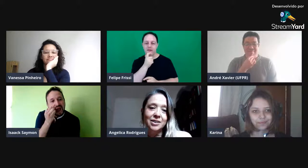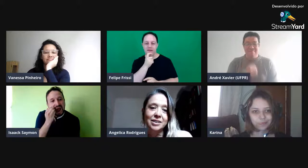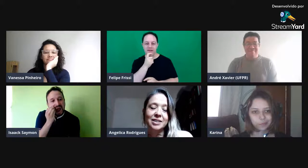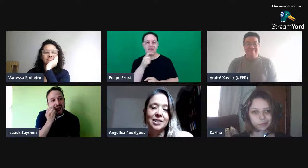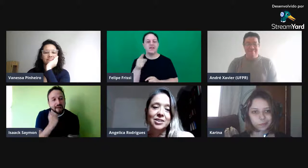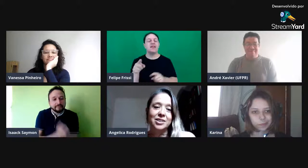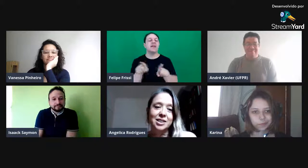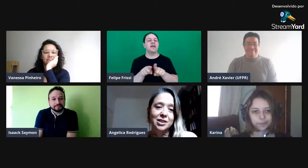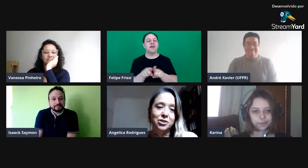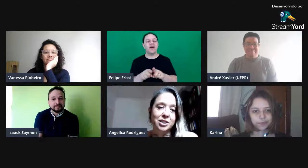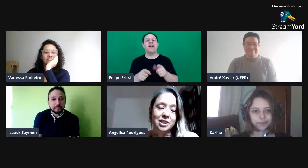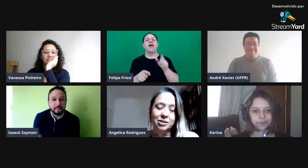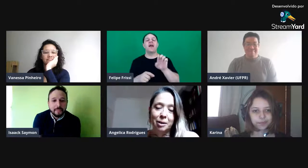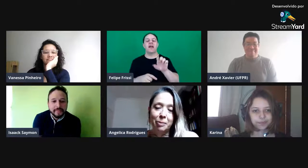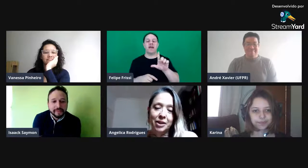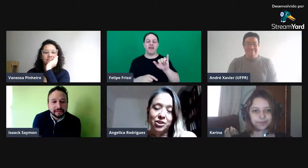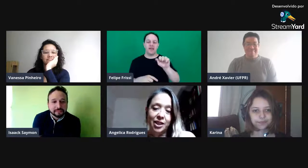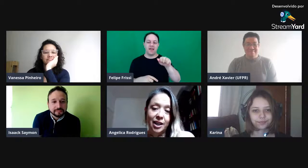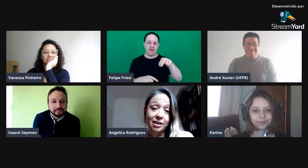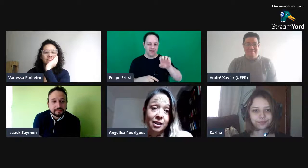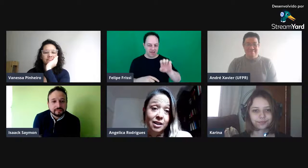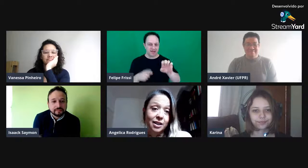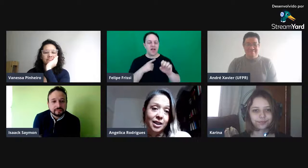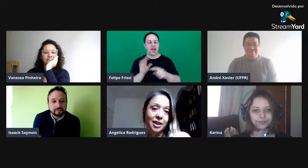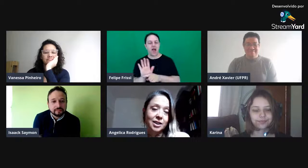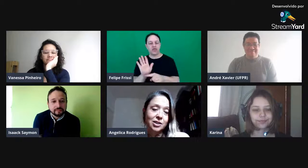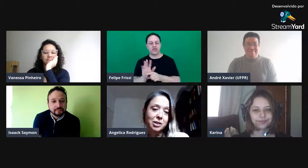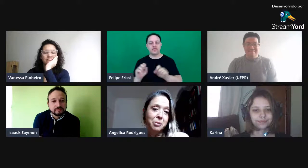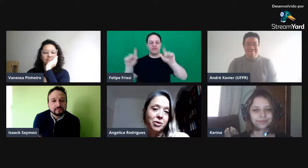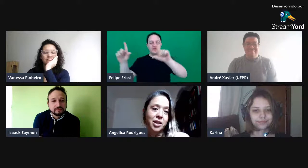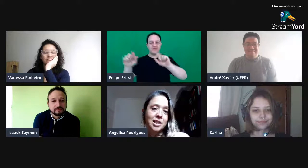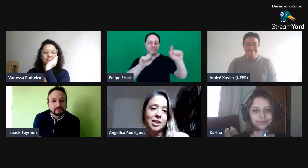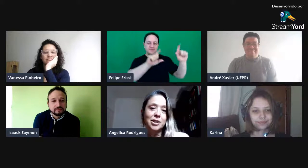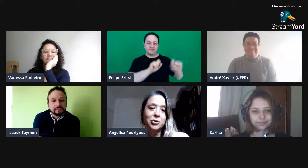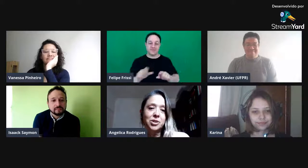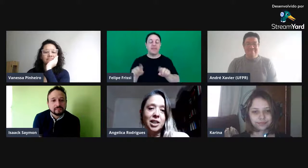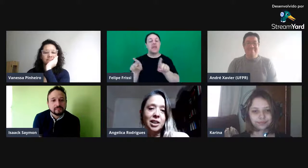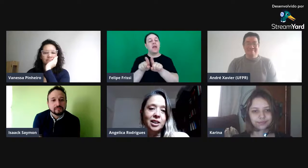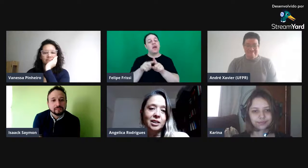nos assessorando na parte técnica. E agradeço também a organização do Selim.